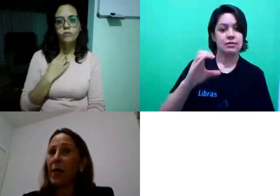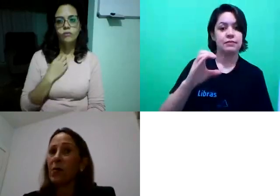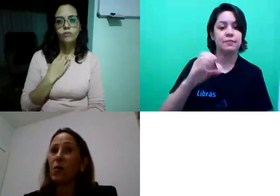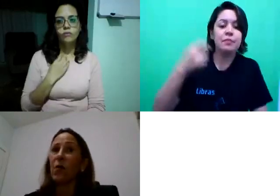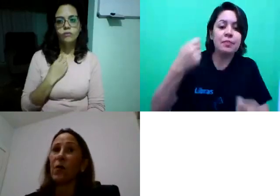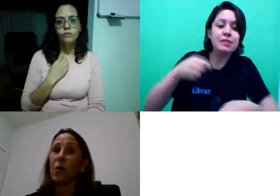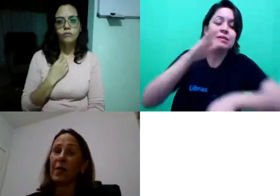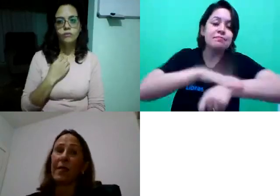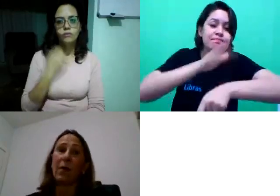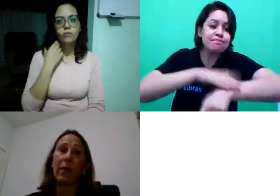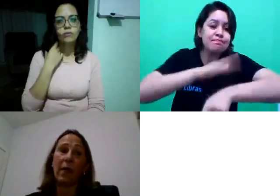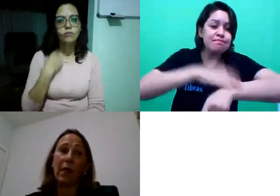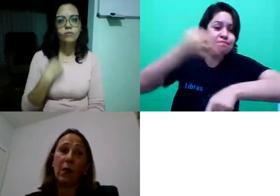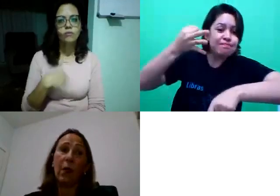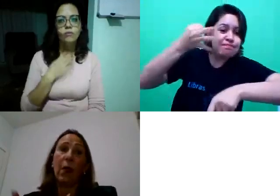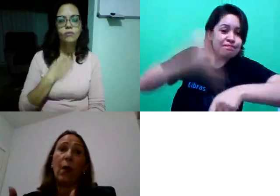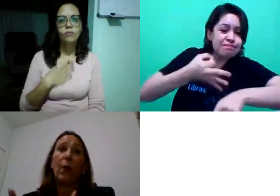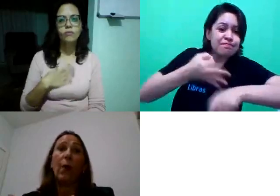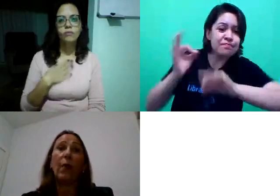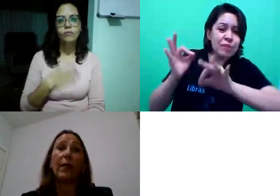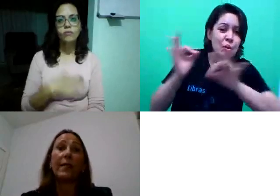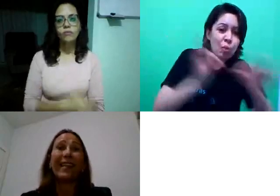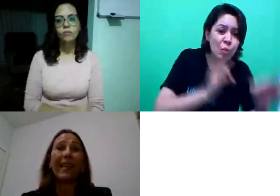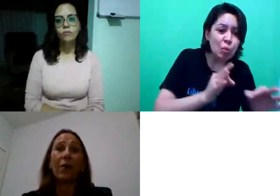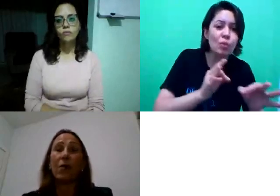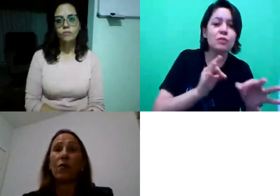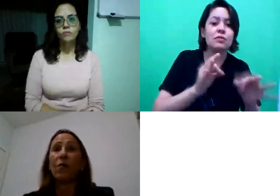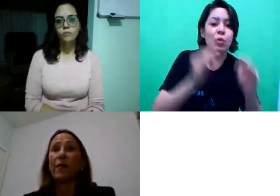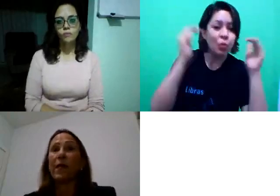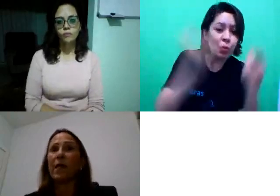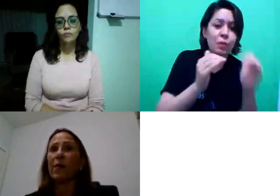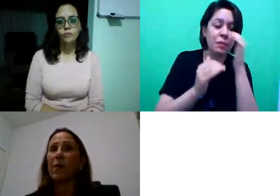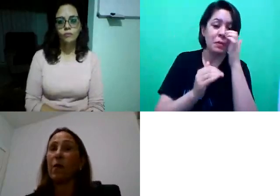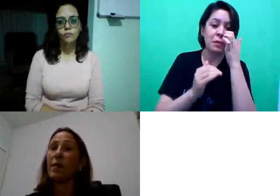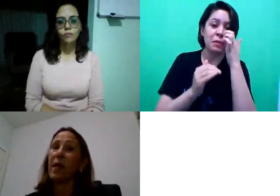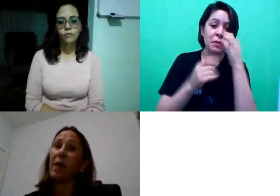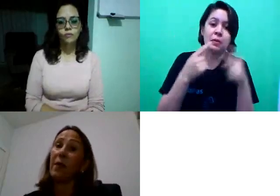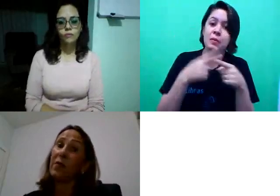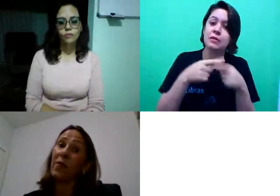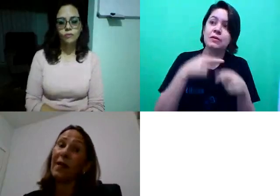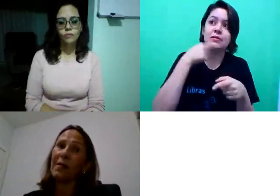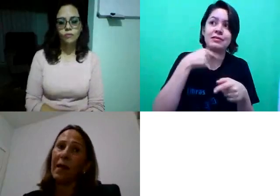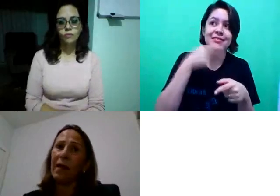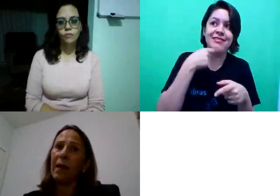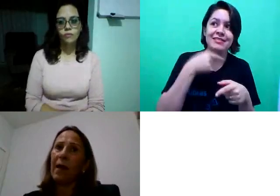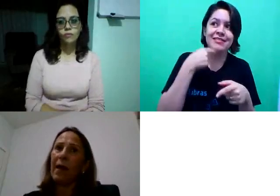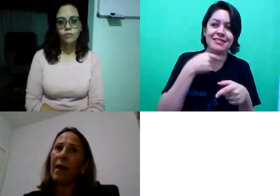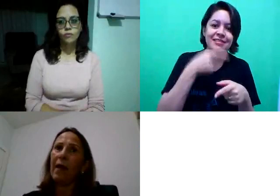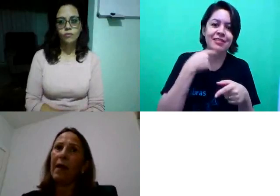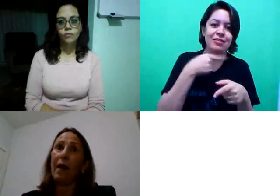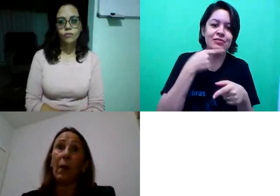prazos que os professores estão dando, porque, senão, nós não conseguiremos, não conseguiremos vencer